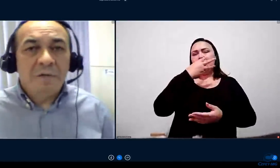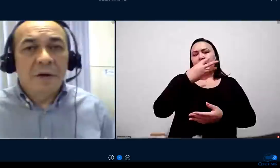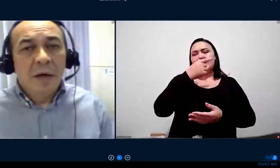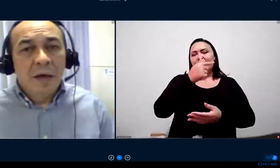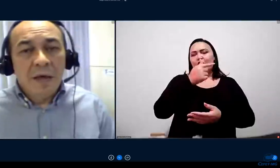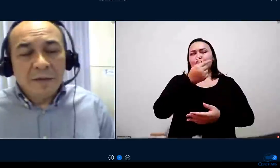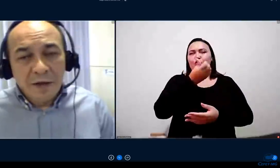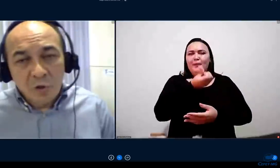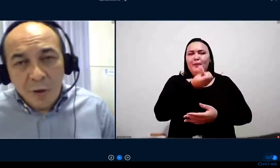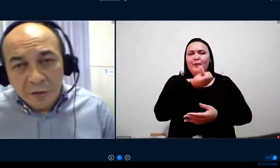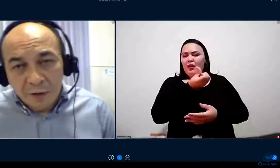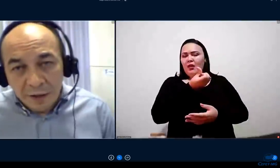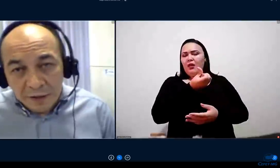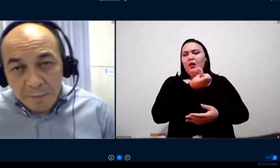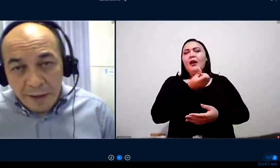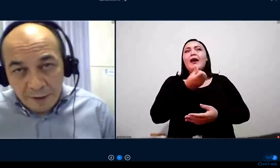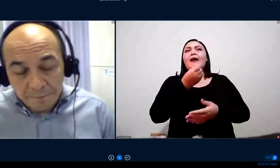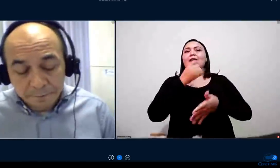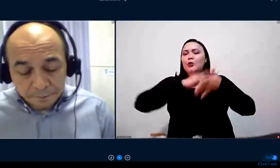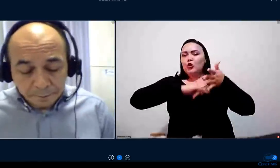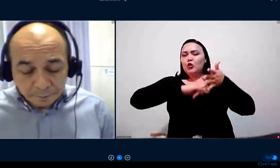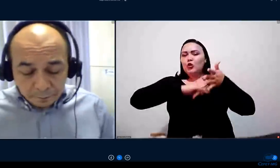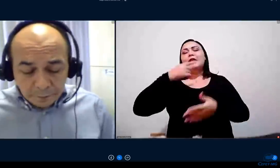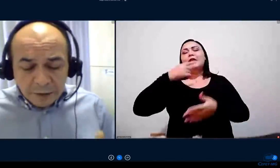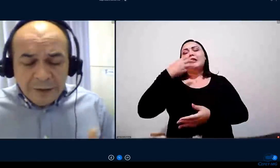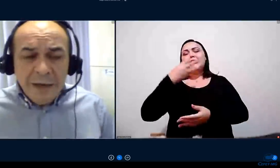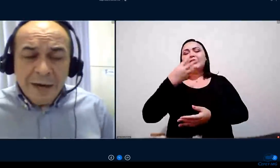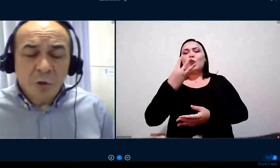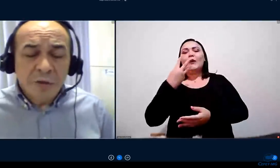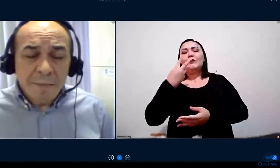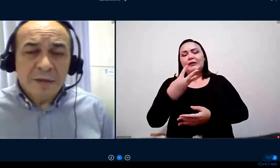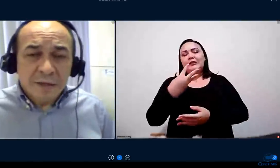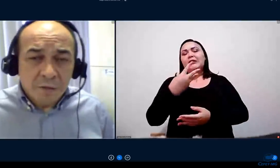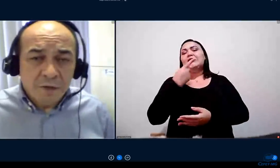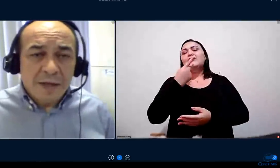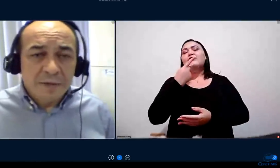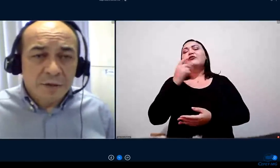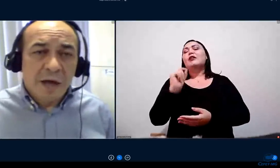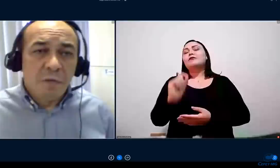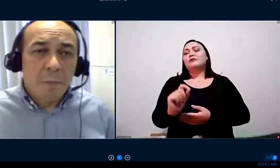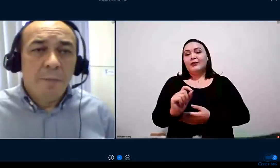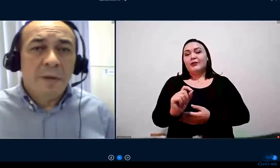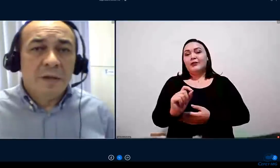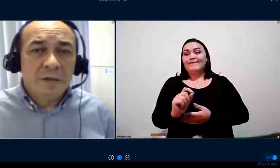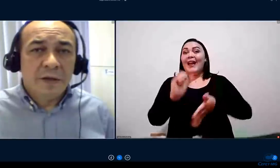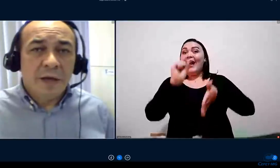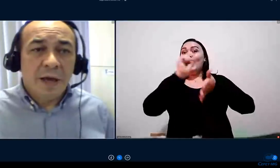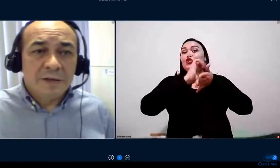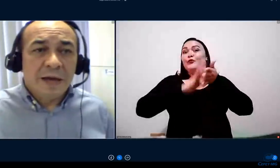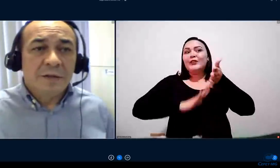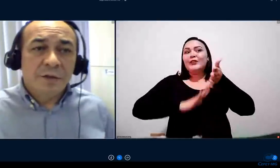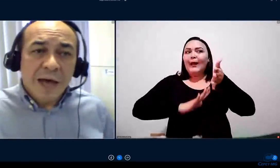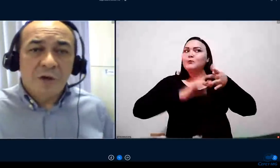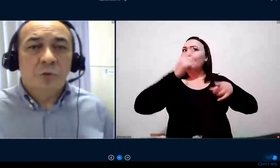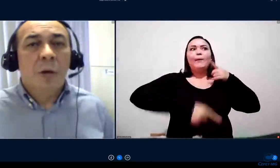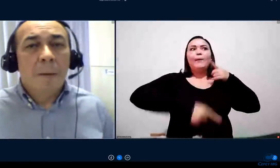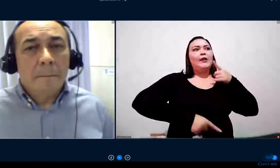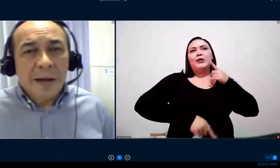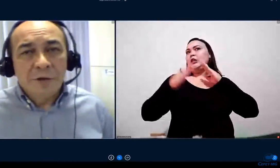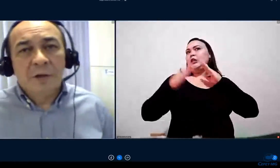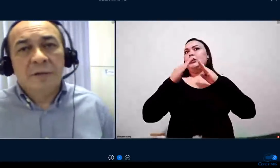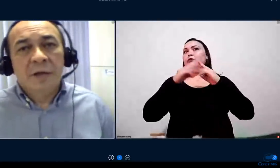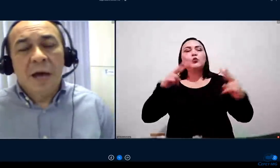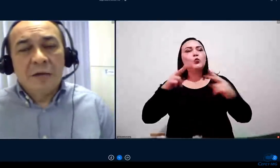falava, e a 343 também, que era justamente as atividades que estavam proibidas de serem realizadas, de estágio,